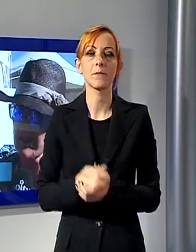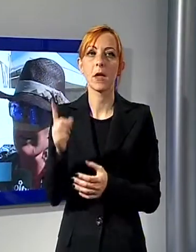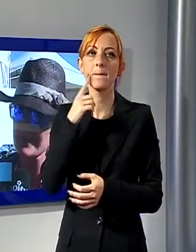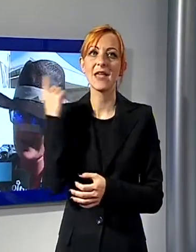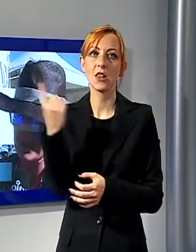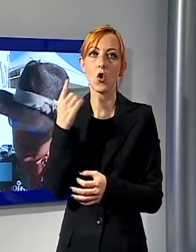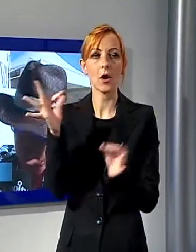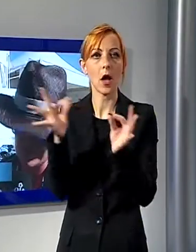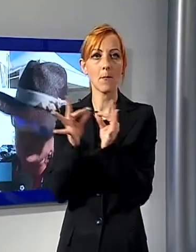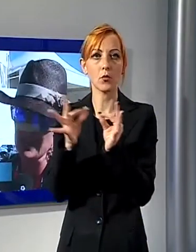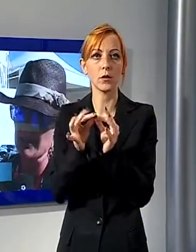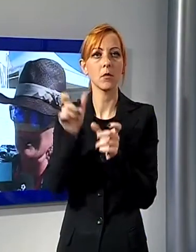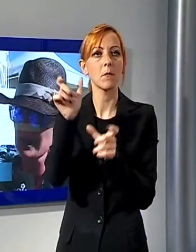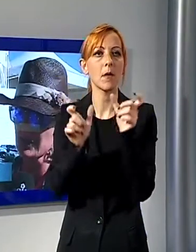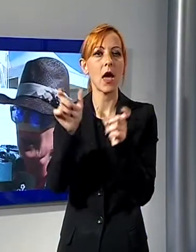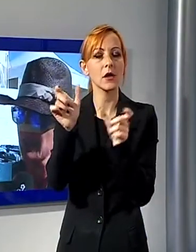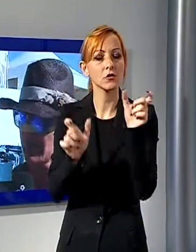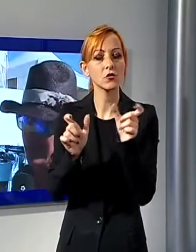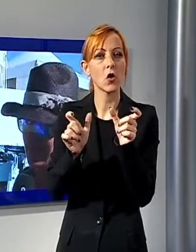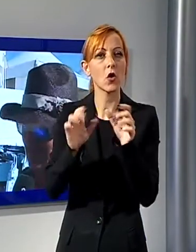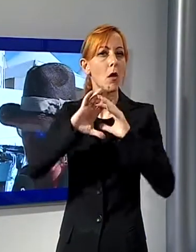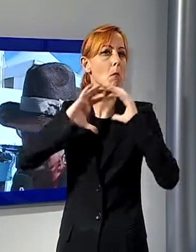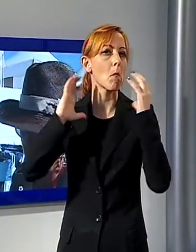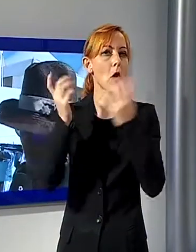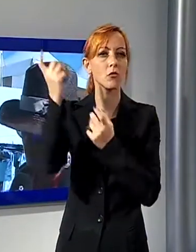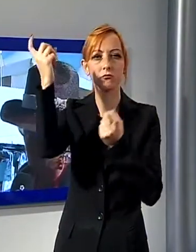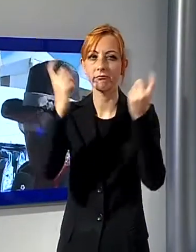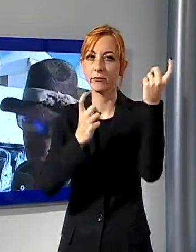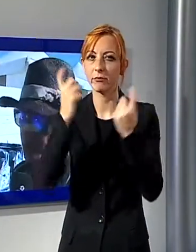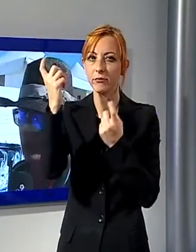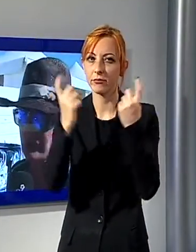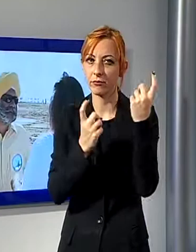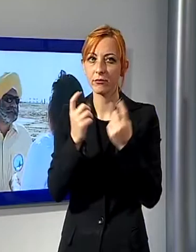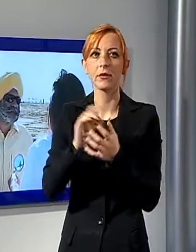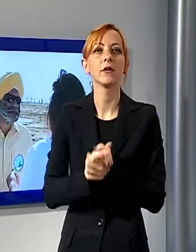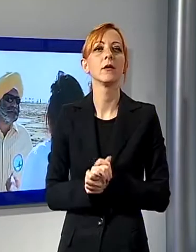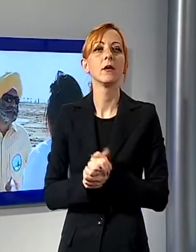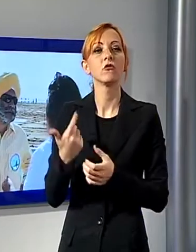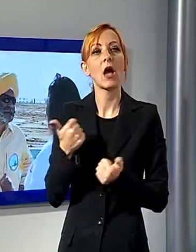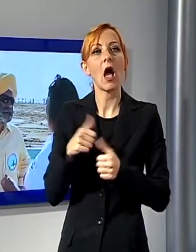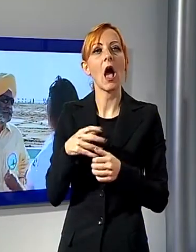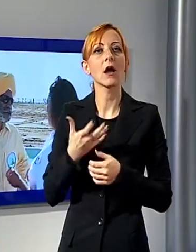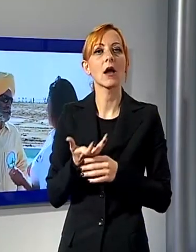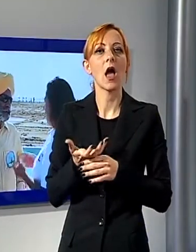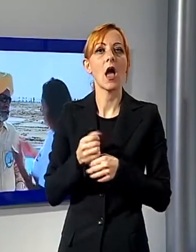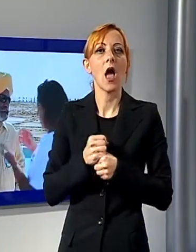per presenze internazionali abbiamo addirittura un rappresentante del Maharaja di Jodhpur, il suo ambasciatore, India, America,